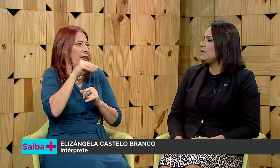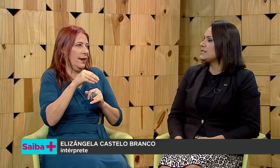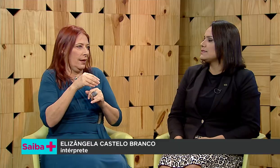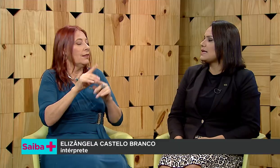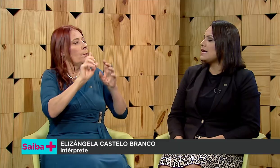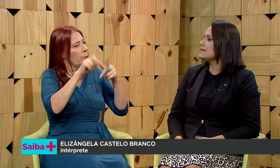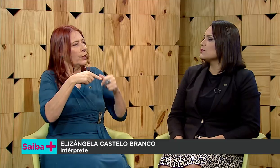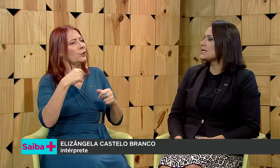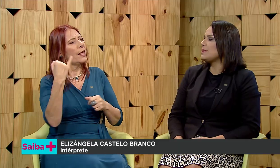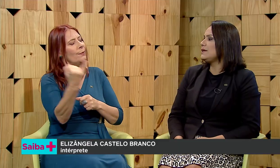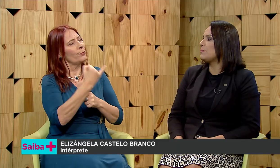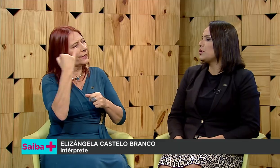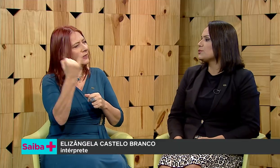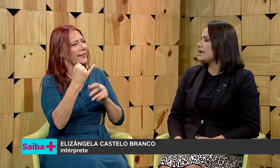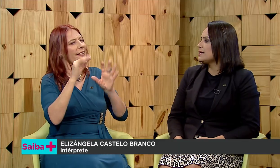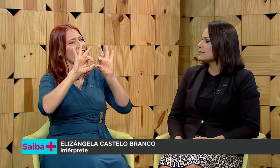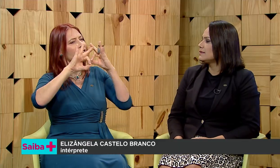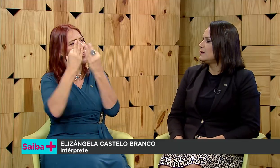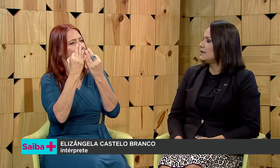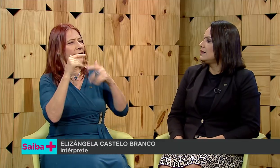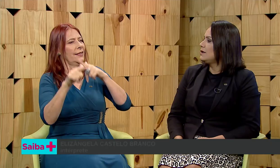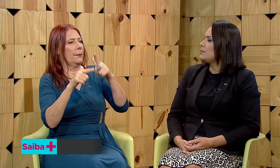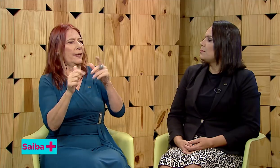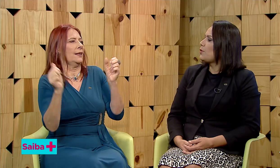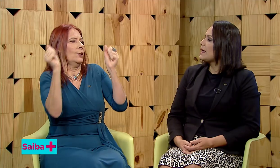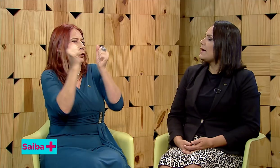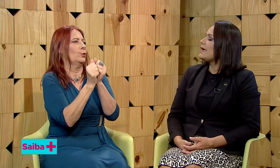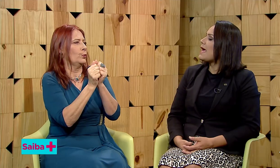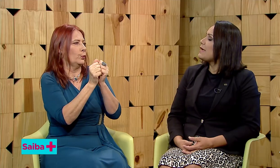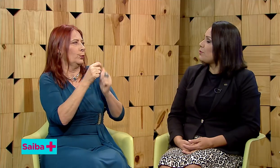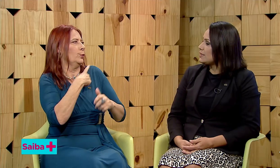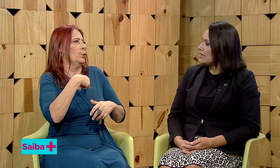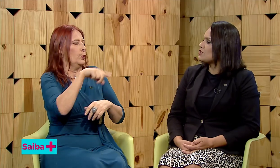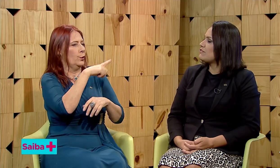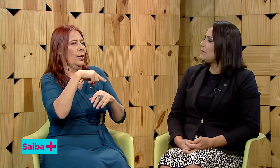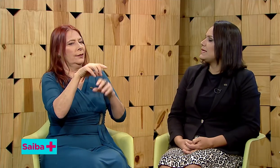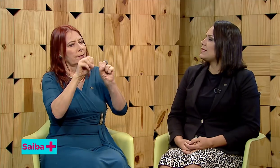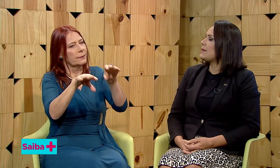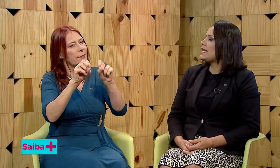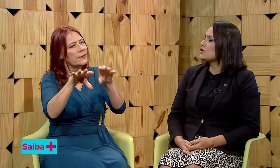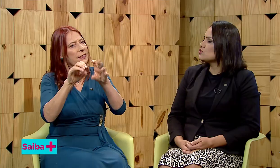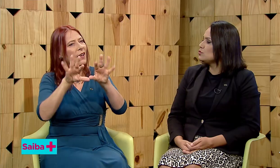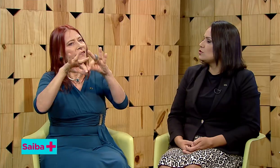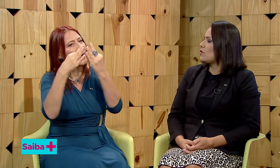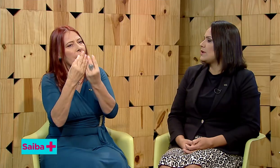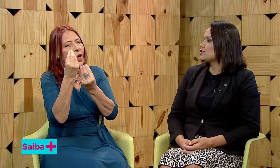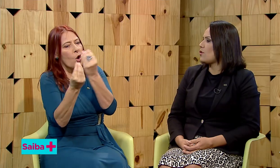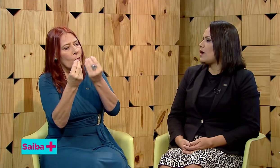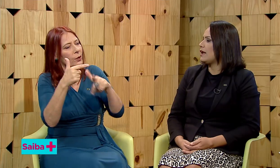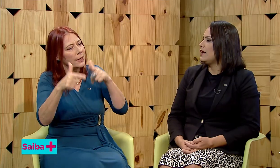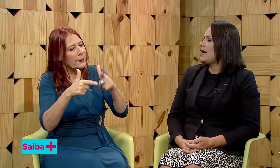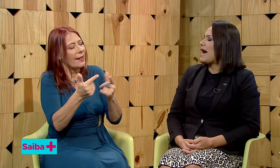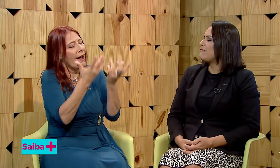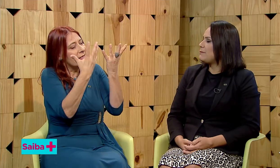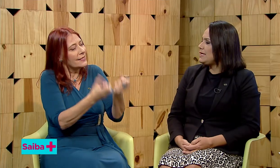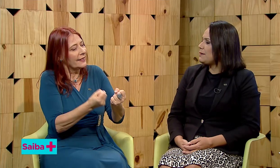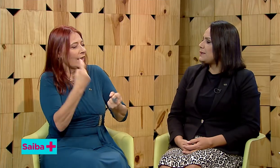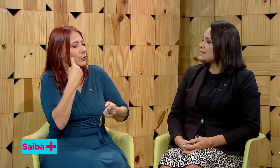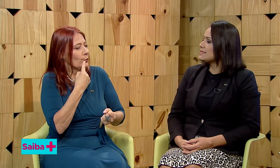língua de sinais e não sabe a língua portuguesa. Porque é importante a família trabalhar junto com a escola. A família precisa